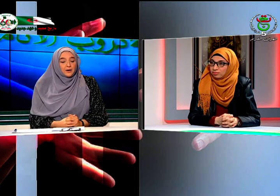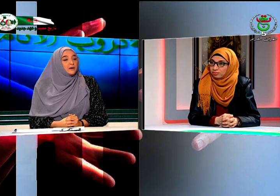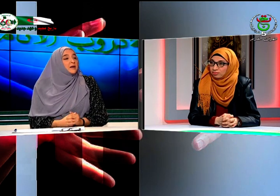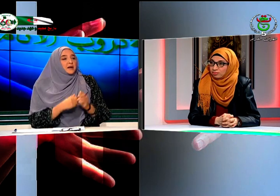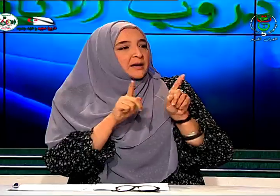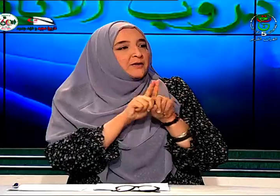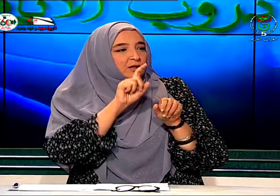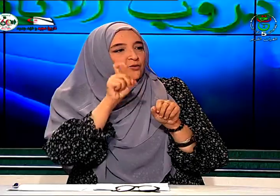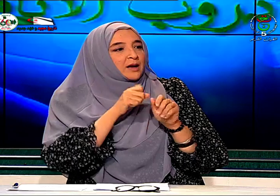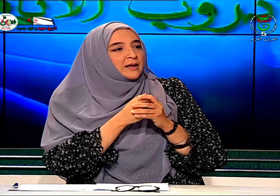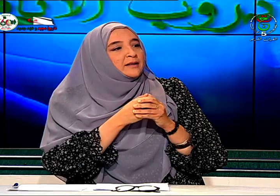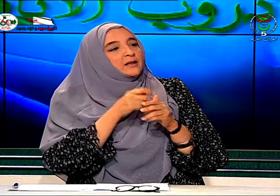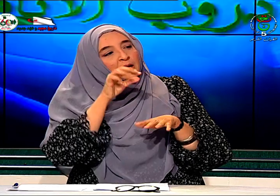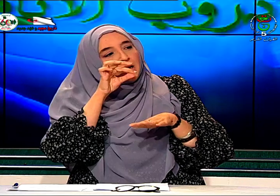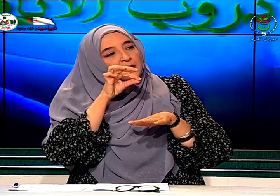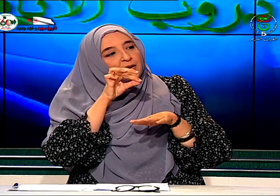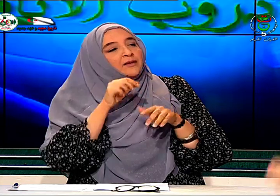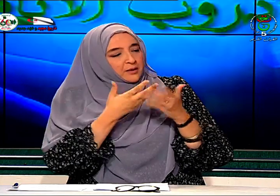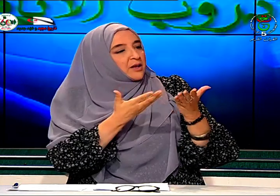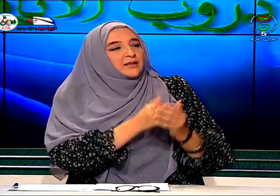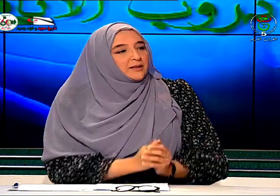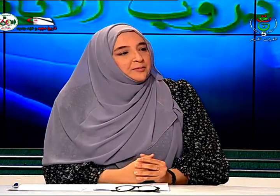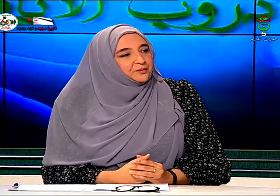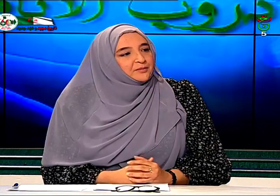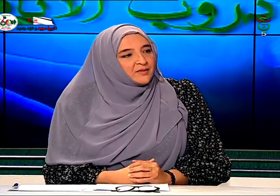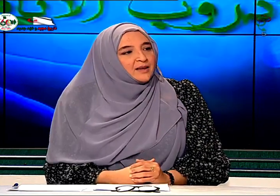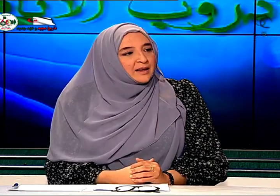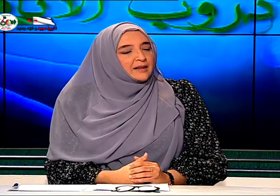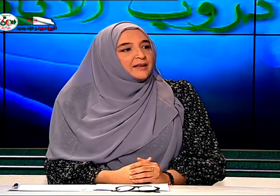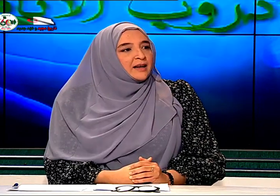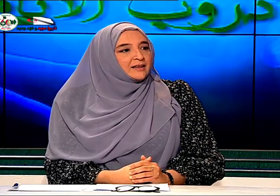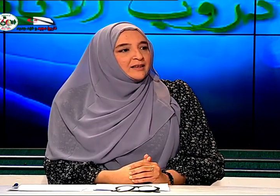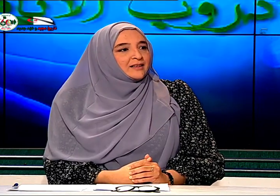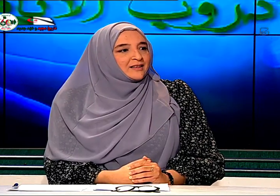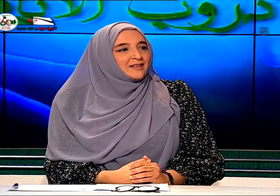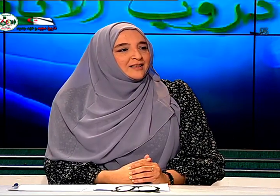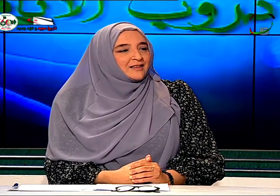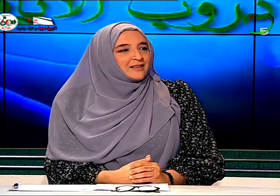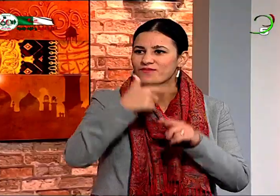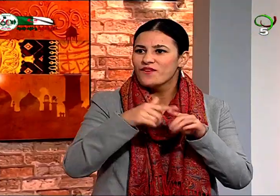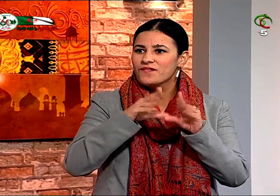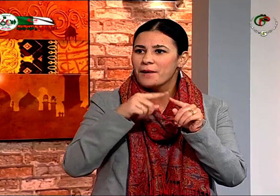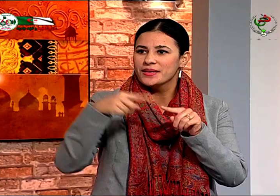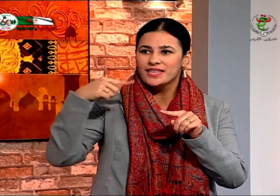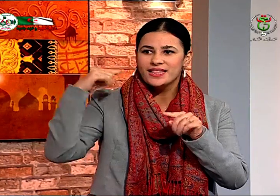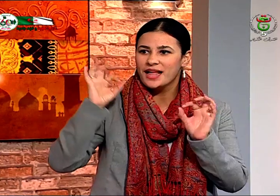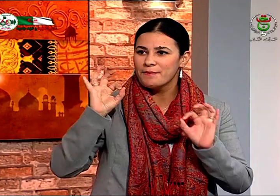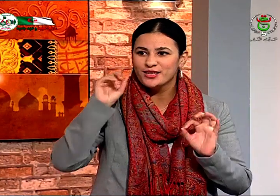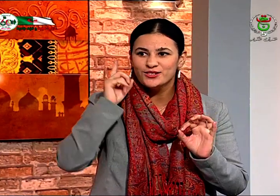نفس السؤال نعم تفضلي أخي الوالدين كانوا متأثرين